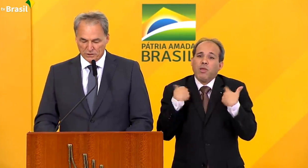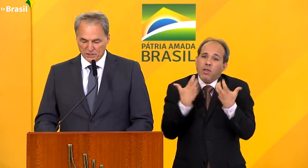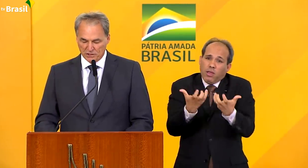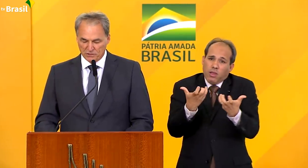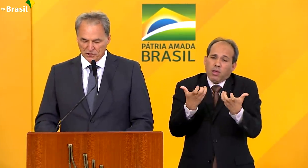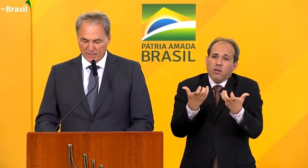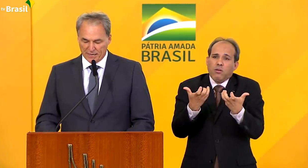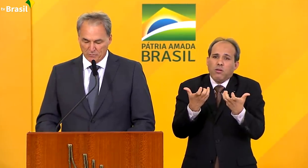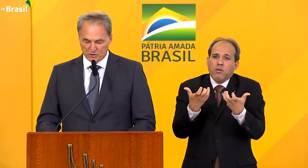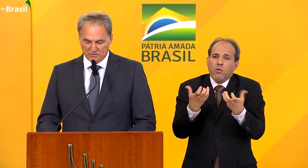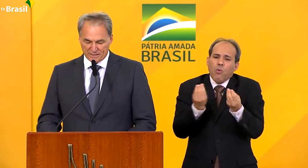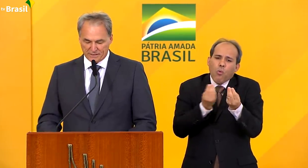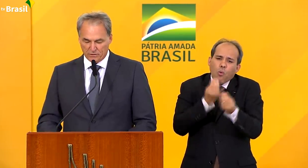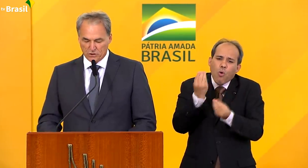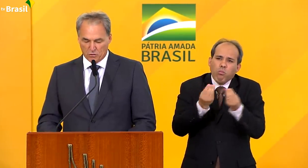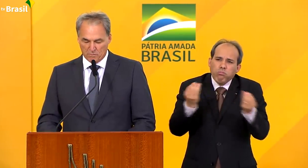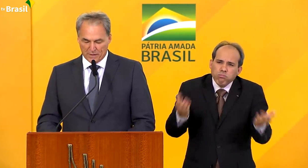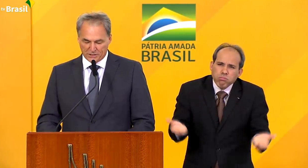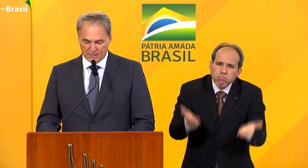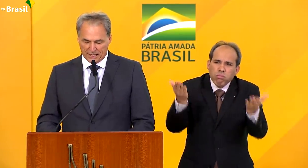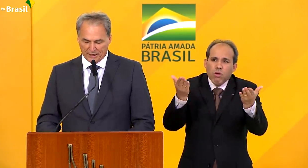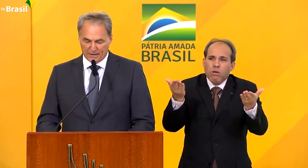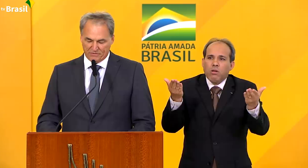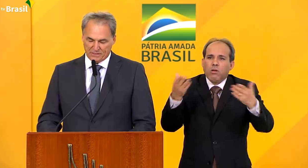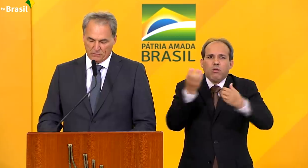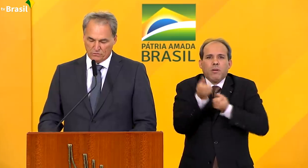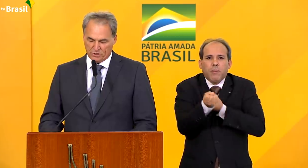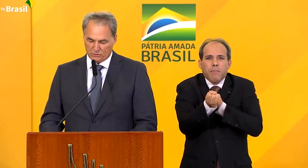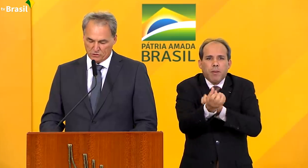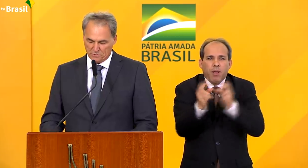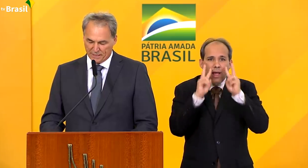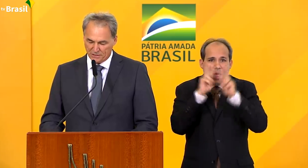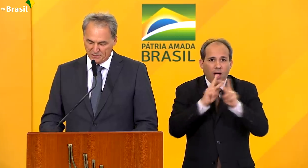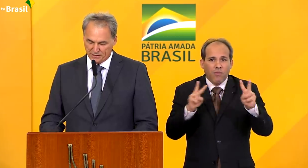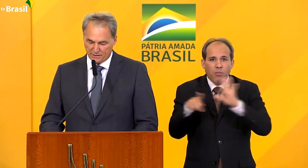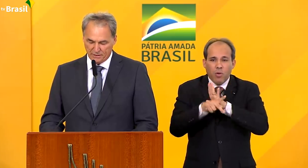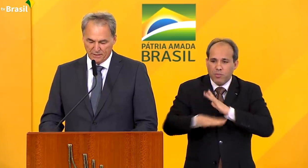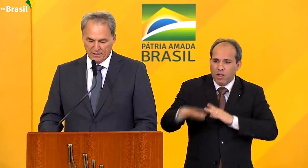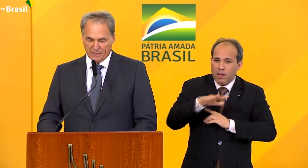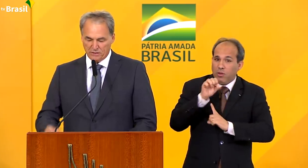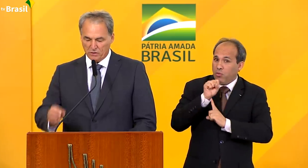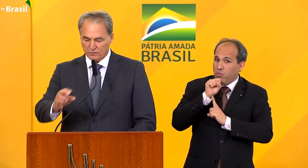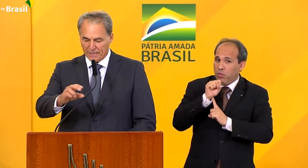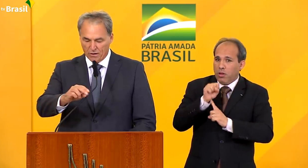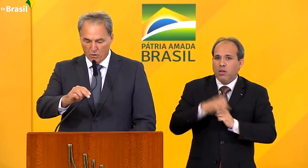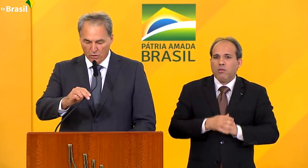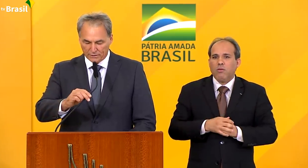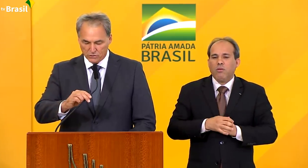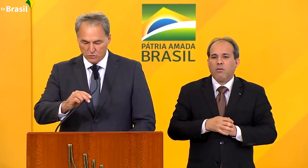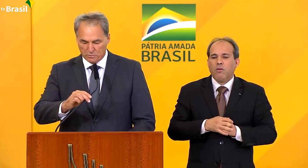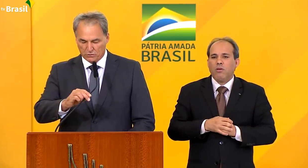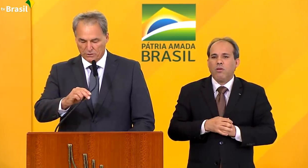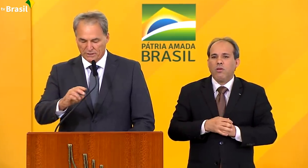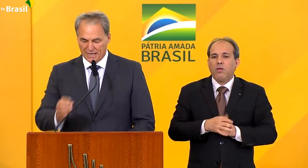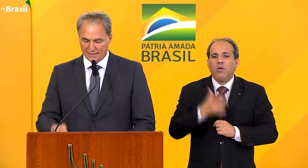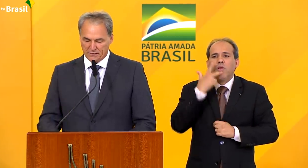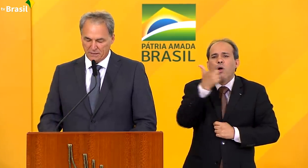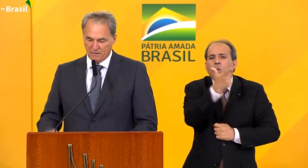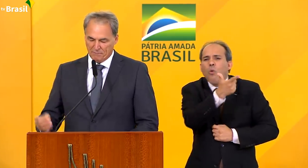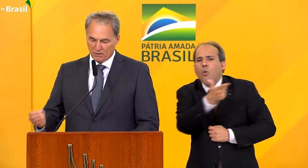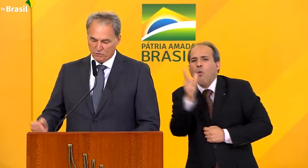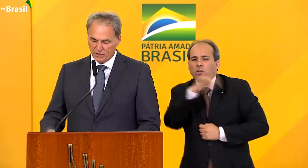com o objetivo de gerar motivação e de compartilhar a visão do setor supermercadista, ressaltar outras oportunidades